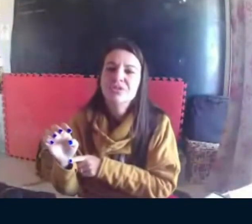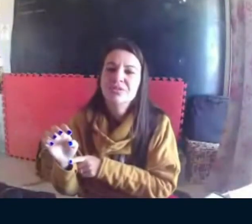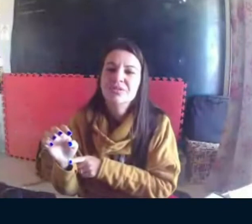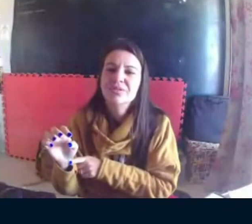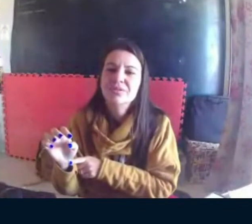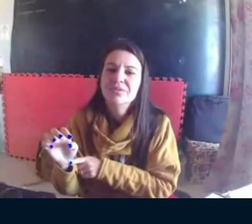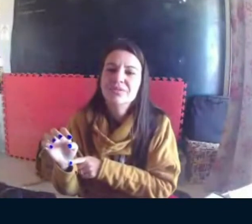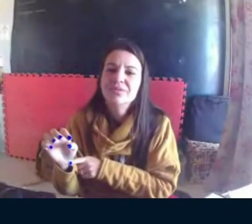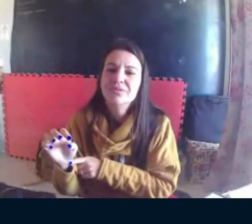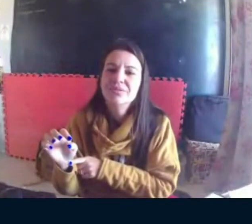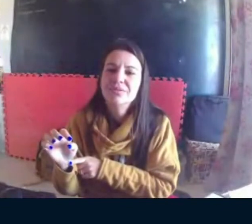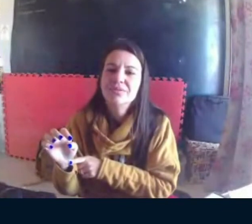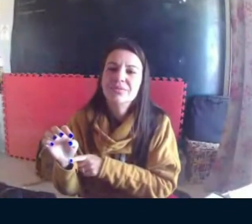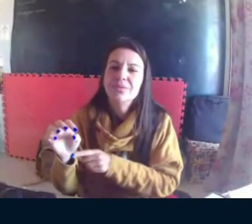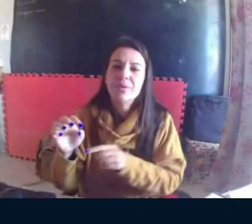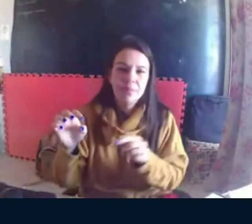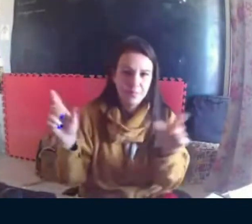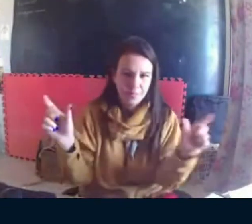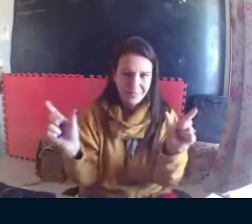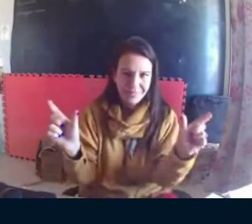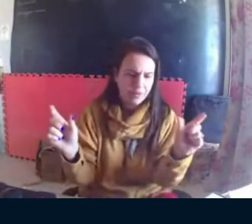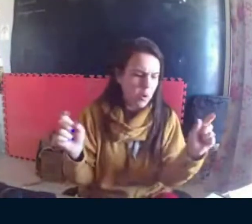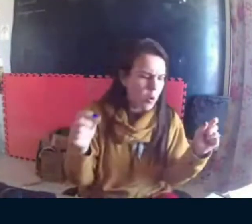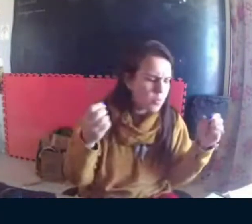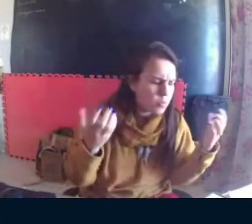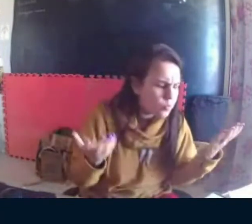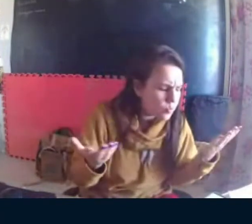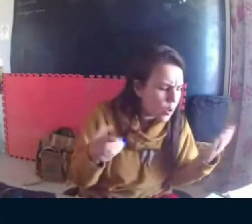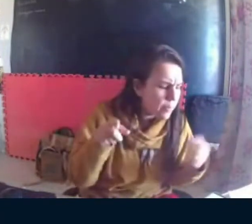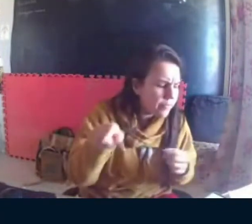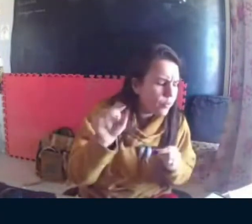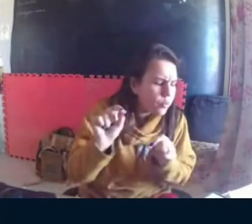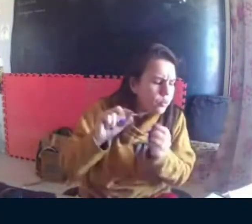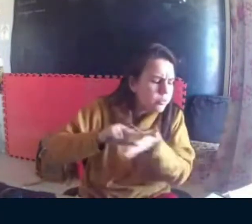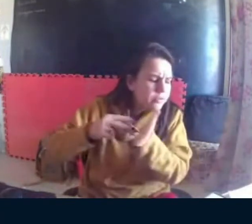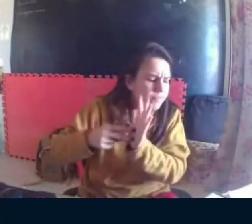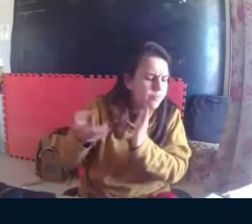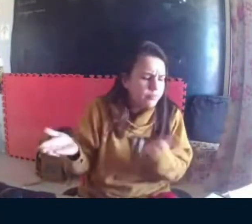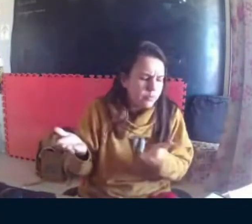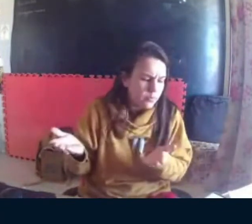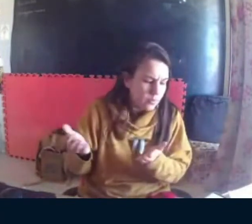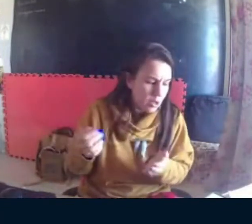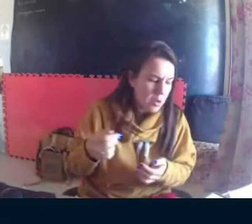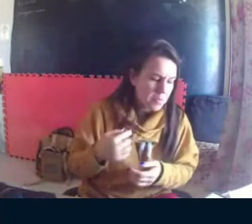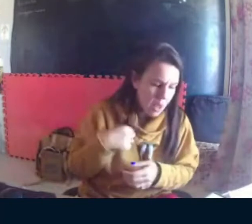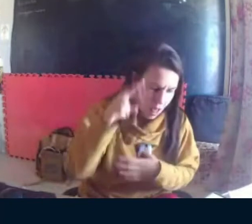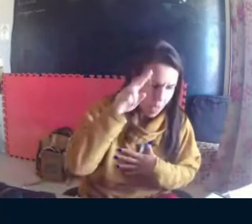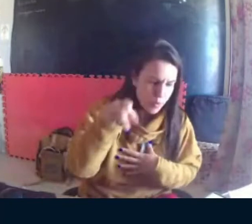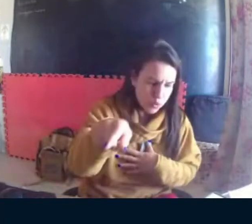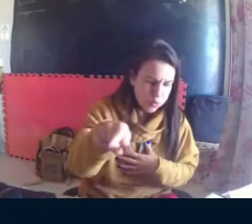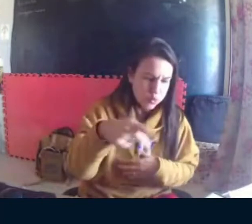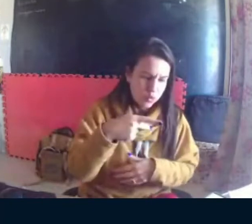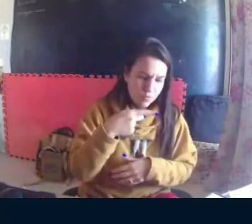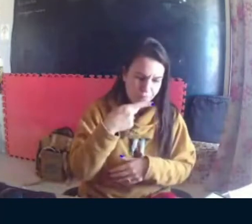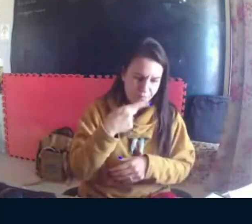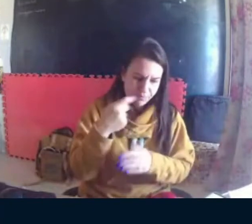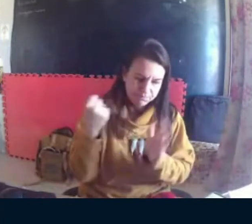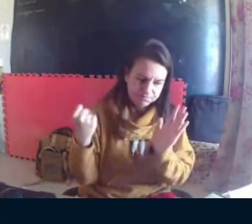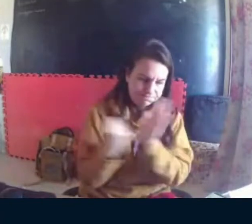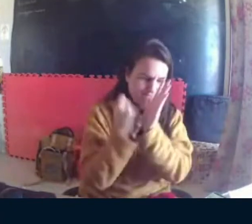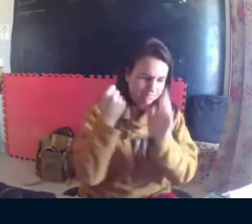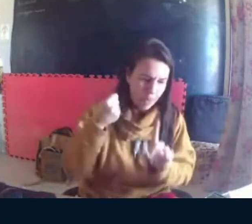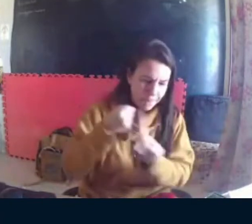para você. O que seria? O que significa? Qual a diferença